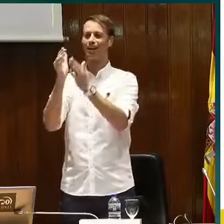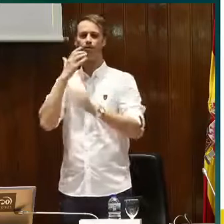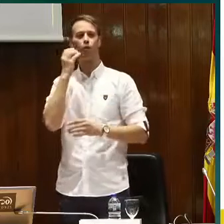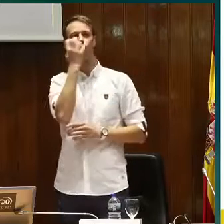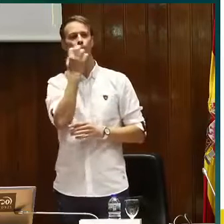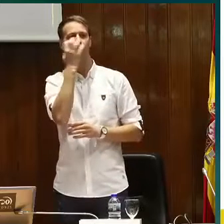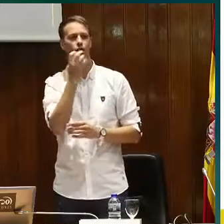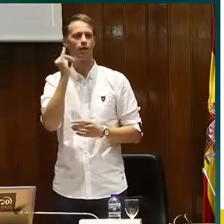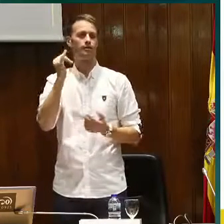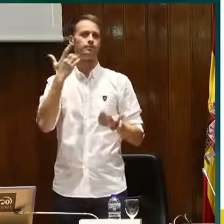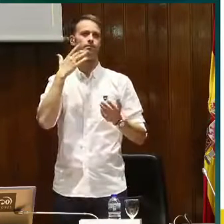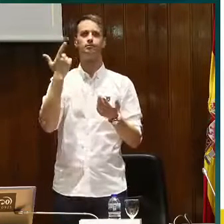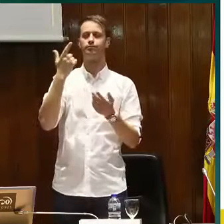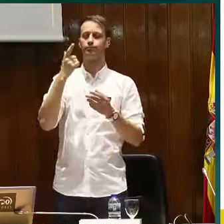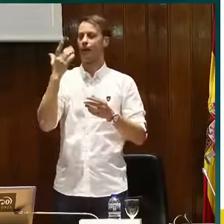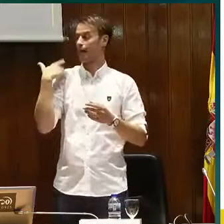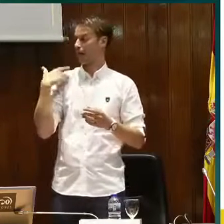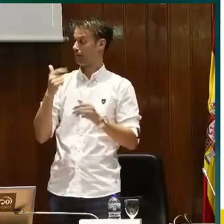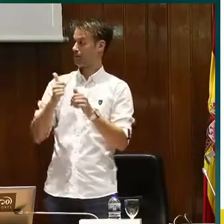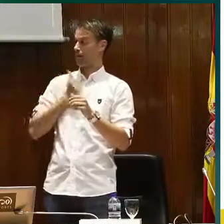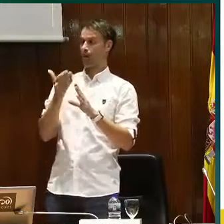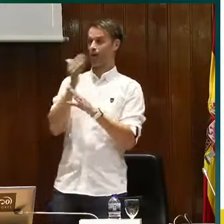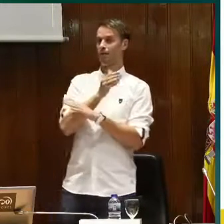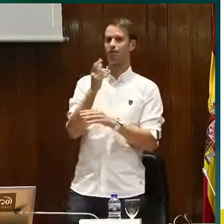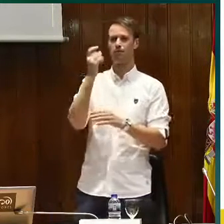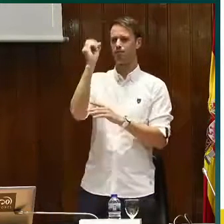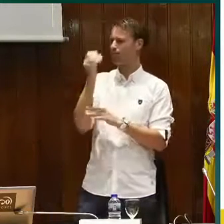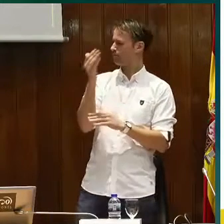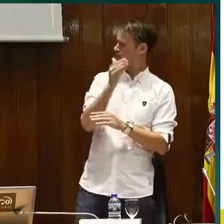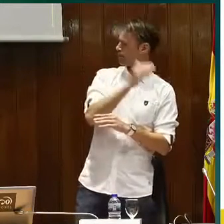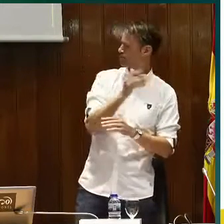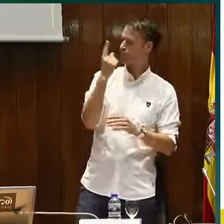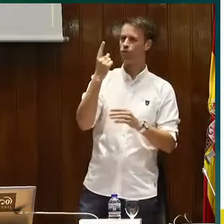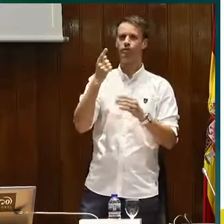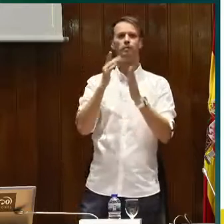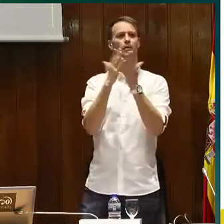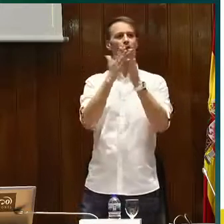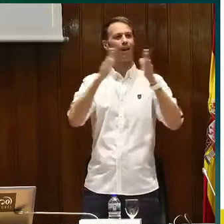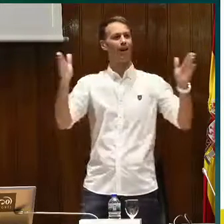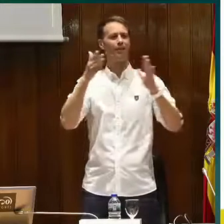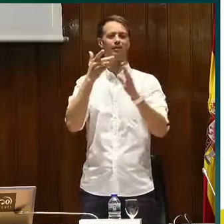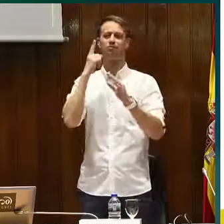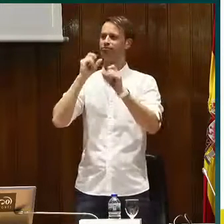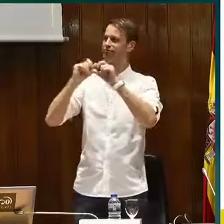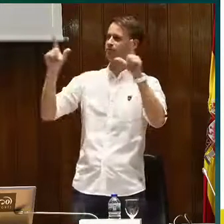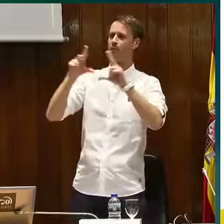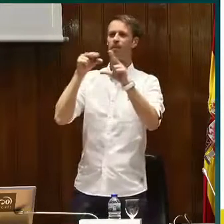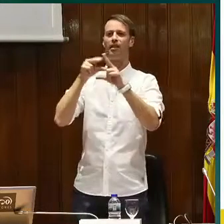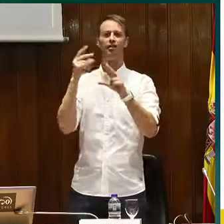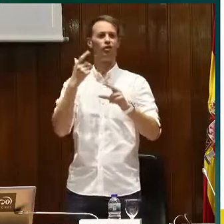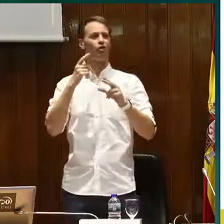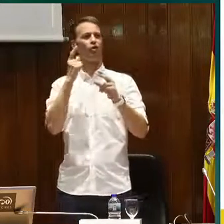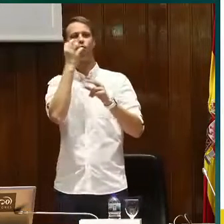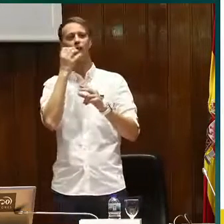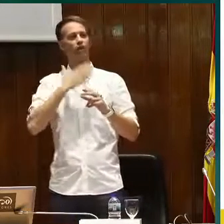Hay pequeñas editoriales también que crean cuentos. Casualmente ayer estuvimos viendo en el